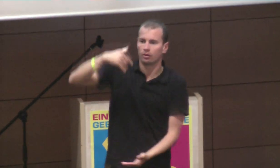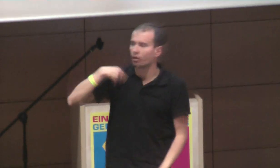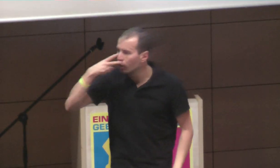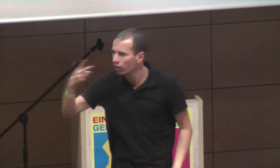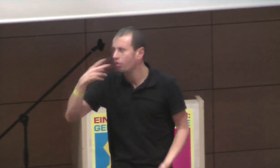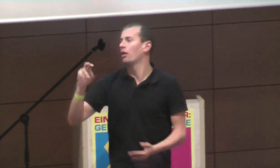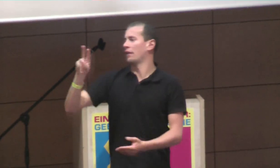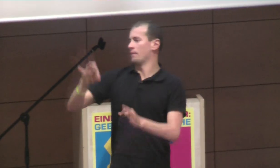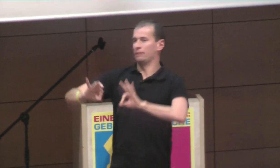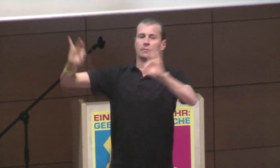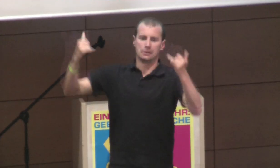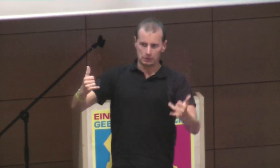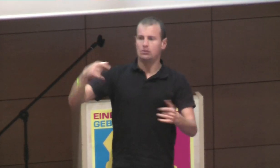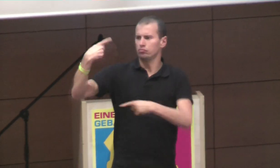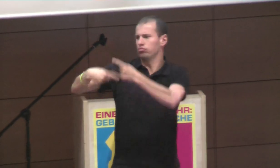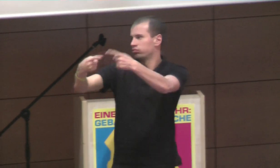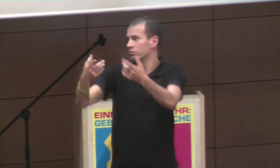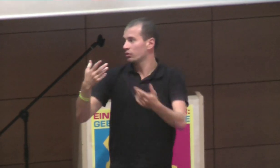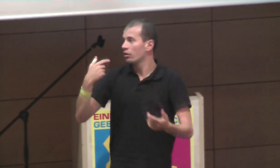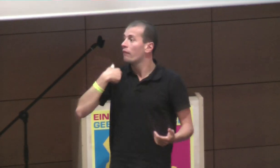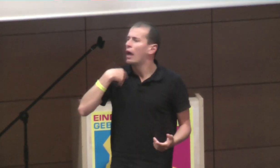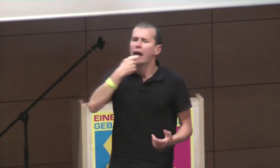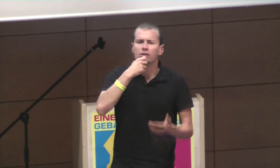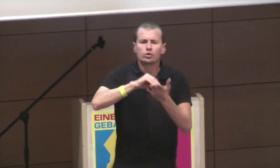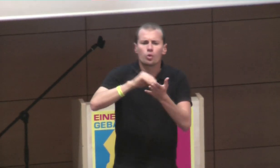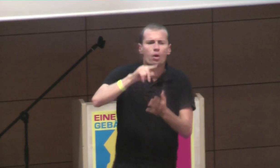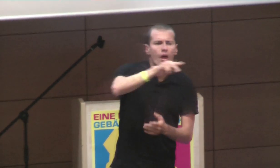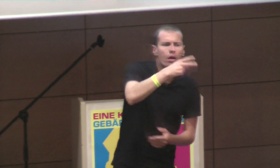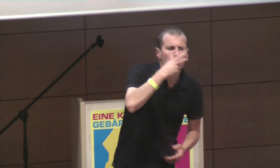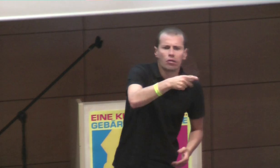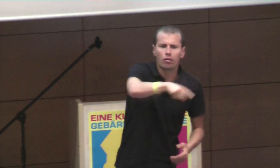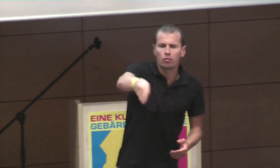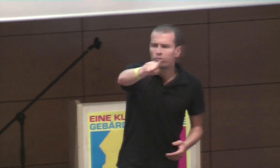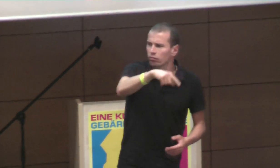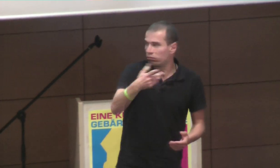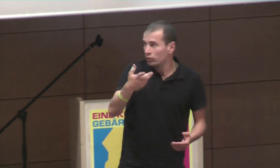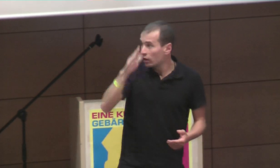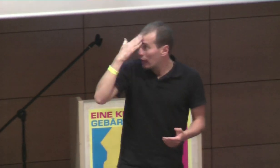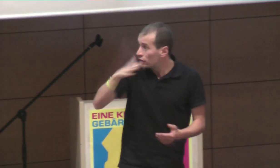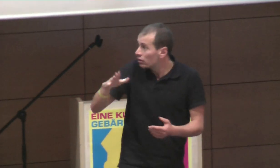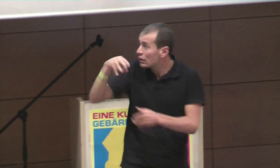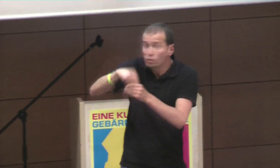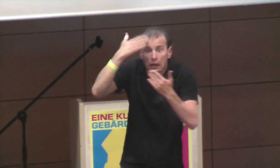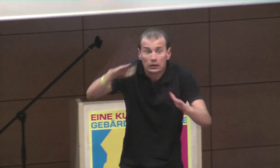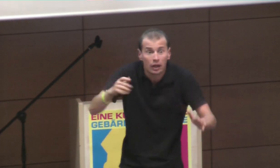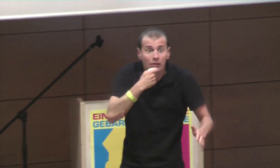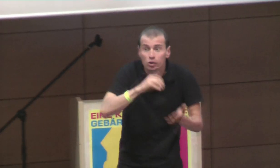-Pfalz war bisher noch überhaupt gar nichts, da gab es schon, ähm, Strebungen, Bemühungen, und jetzt tatsächlich fangen sie langsam an, und, ähm,